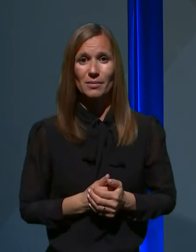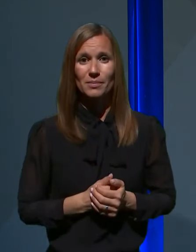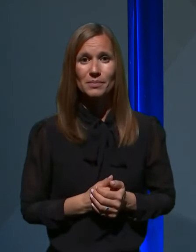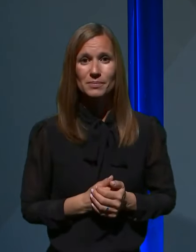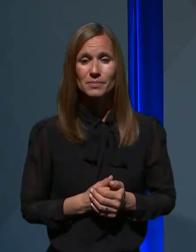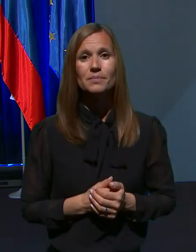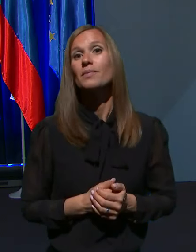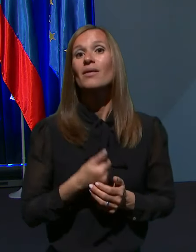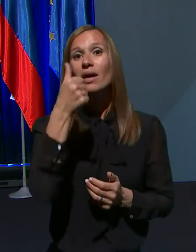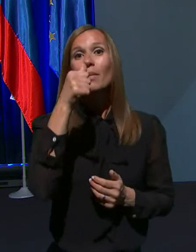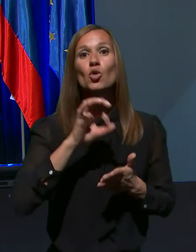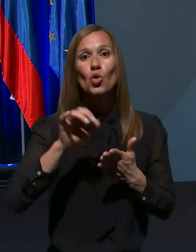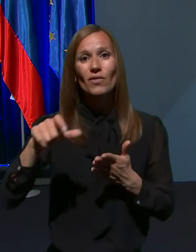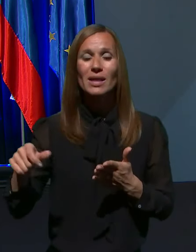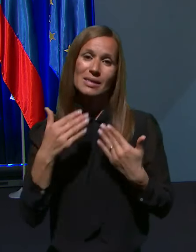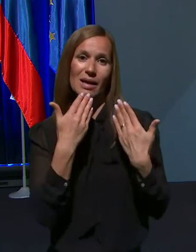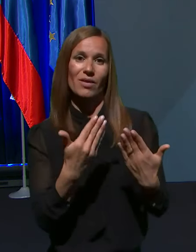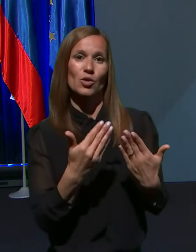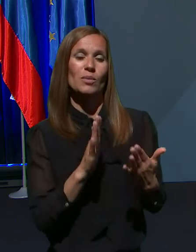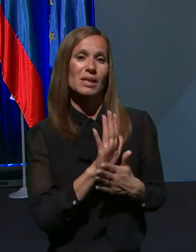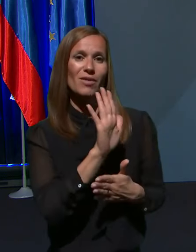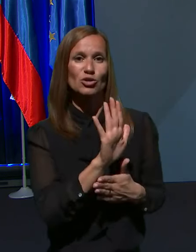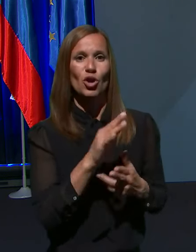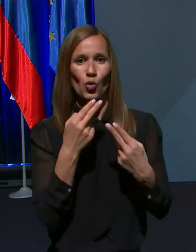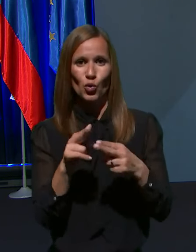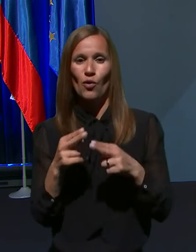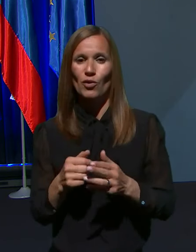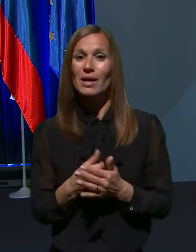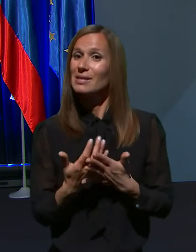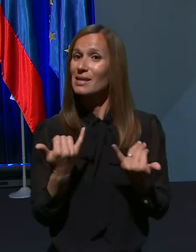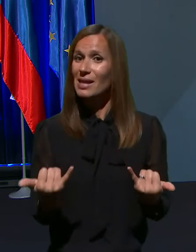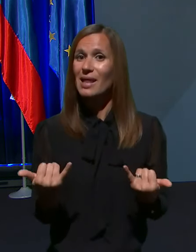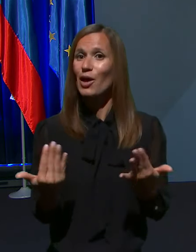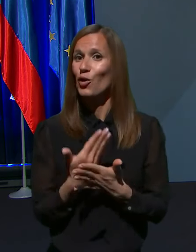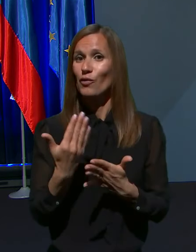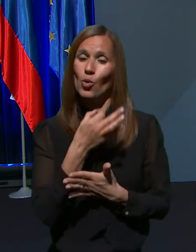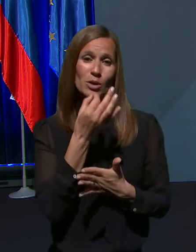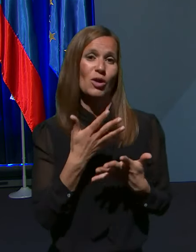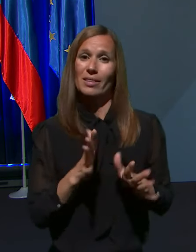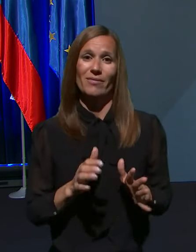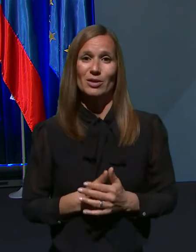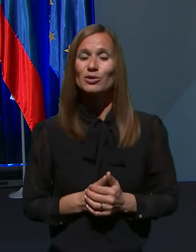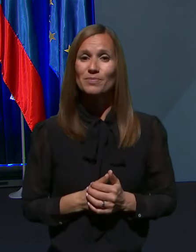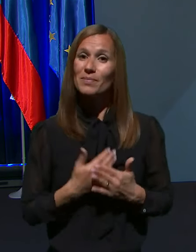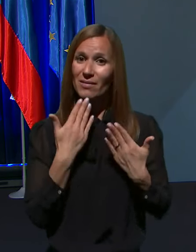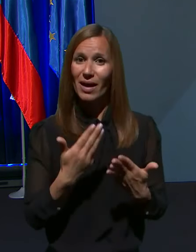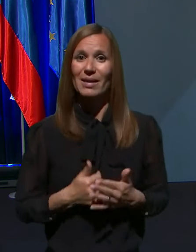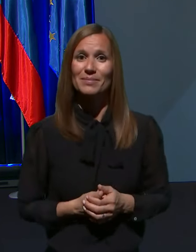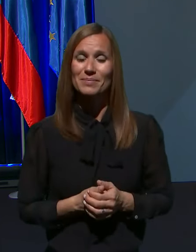V imenu novinarjev se vam zahvaljujem za vse odgovore. Za enkrat nimamo več vprašanj. Hvala lepa.